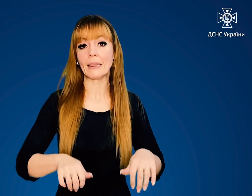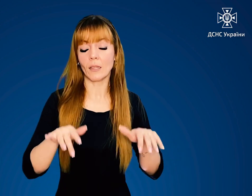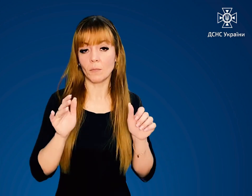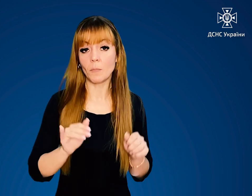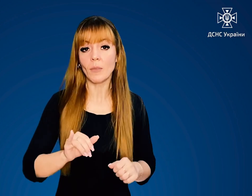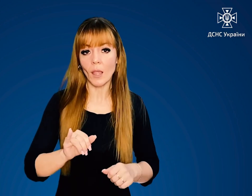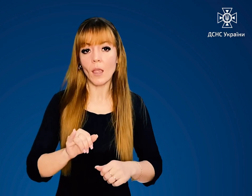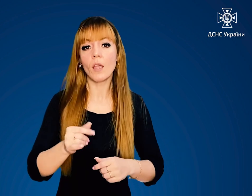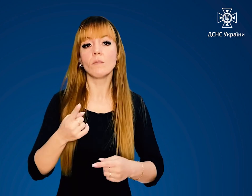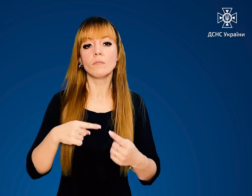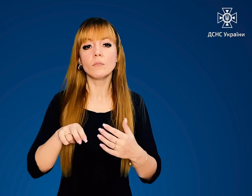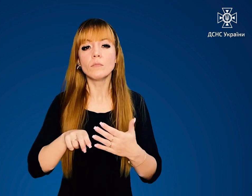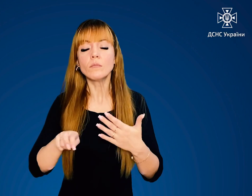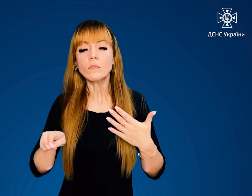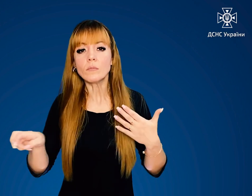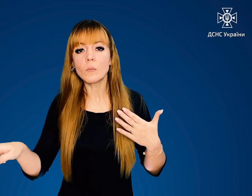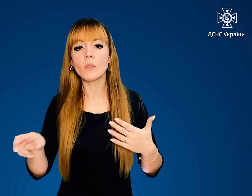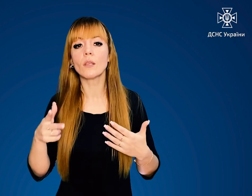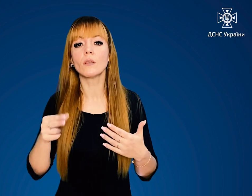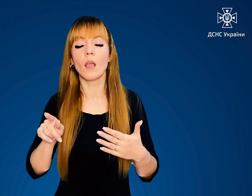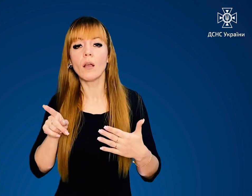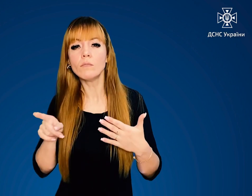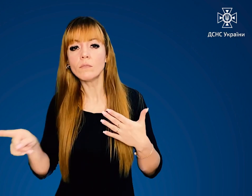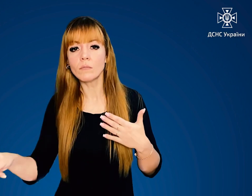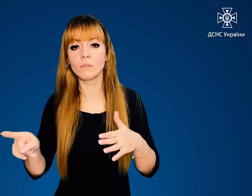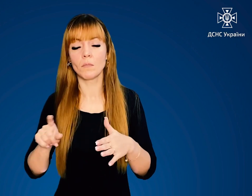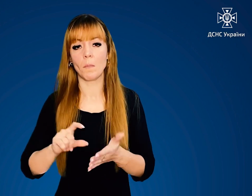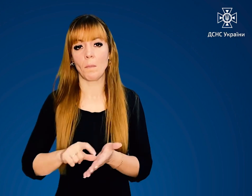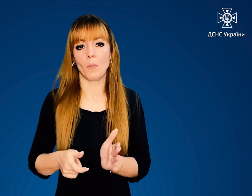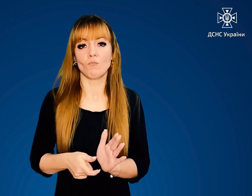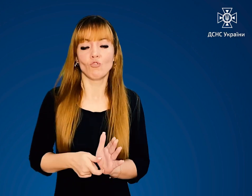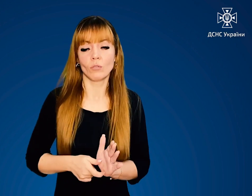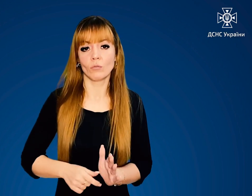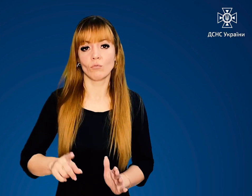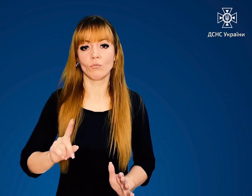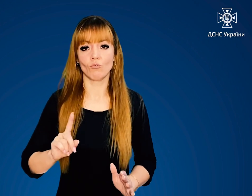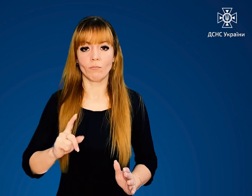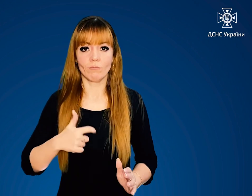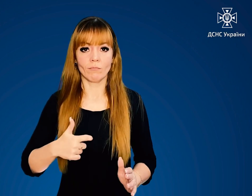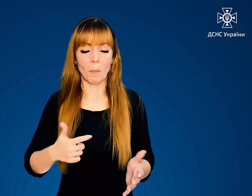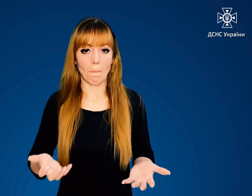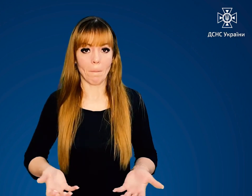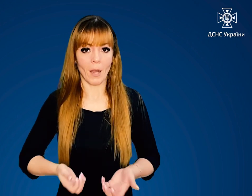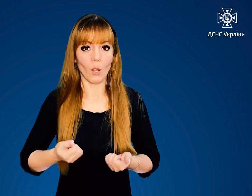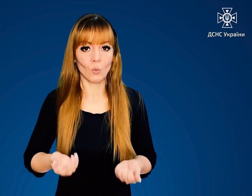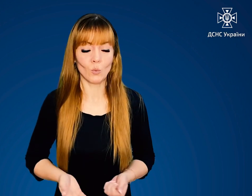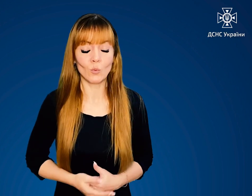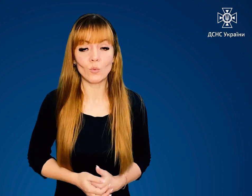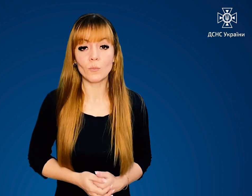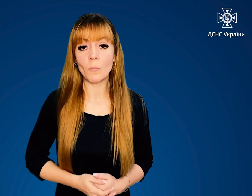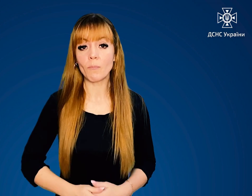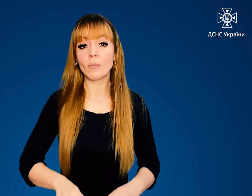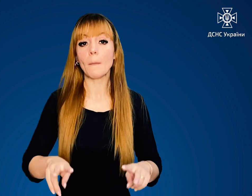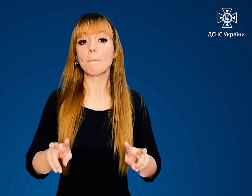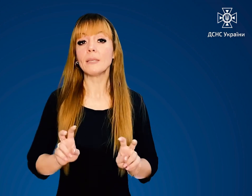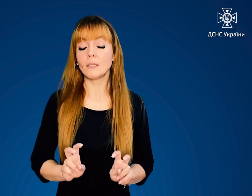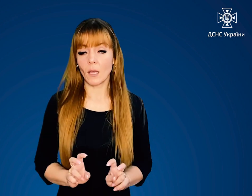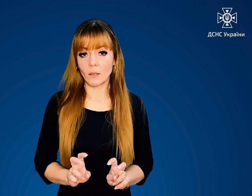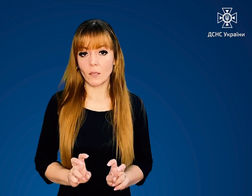повертайтесь поповськом у глибину приміщення, вживаючи заходів щодо порятунку. Присядьте,